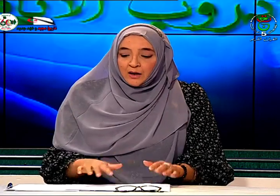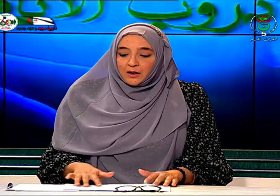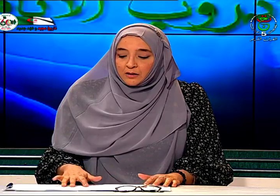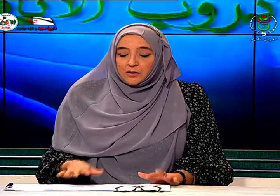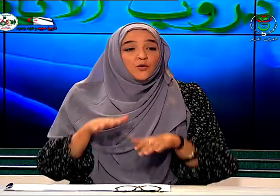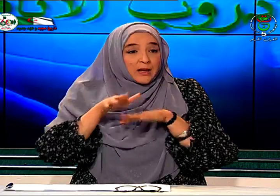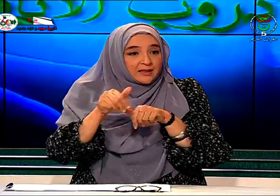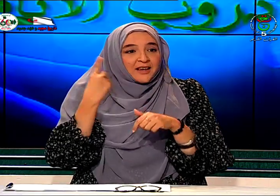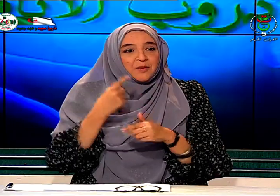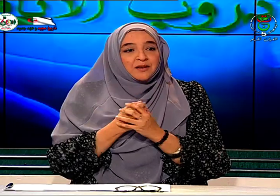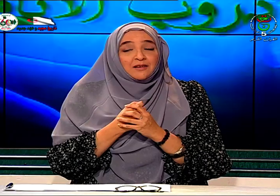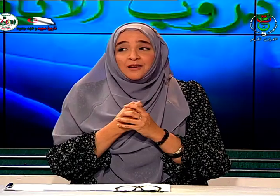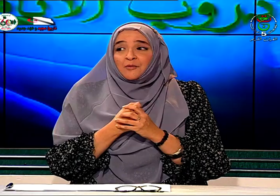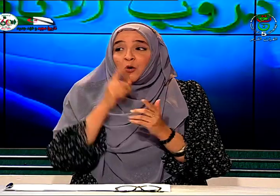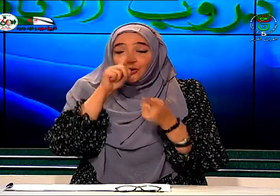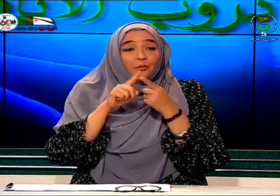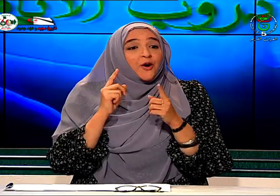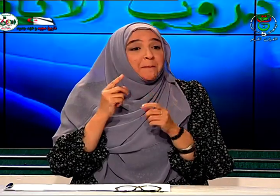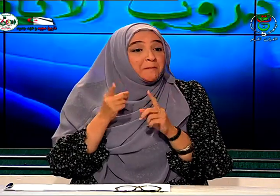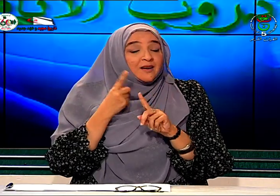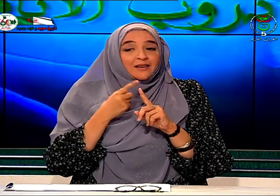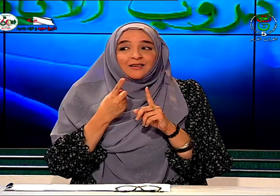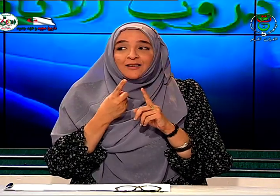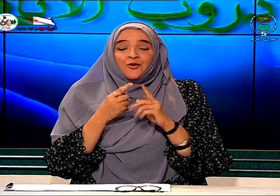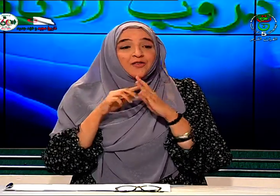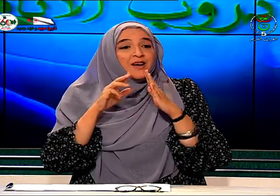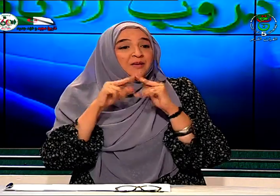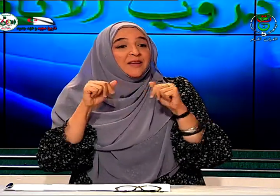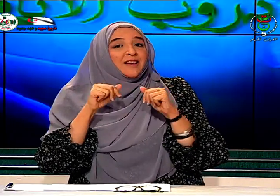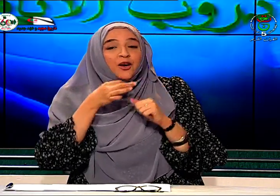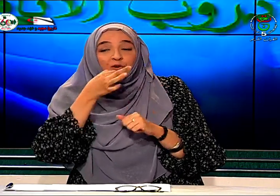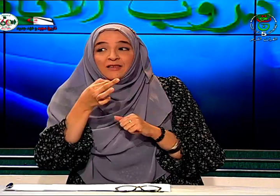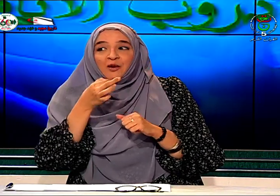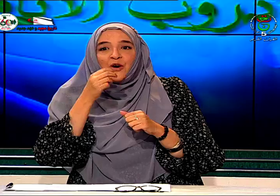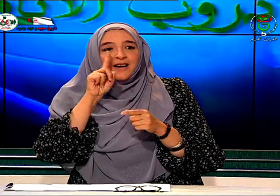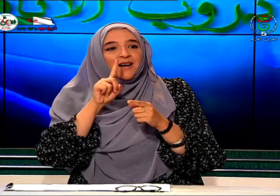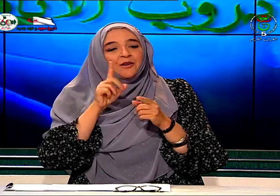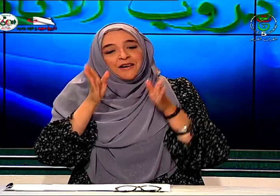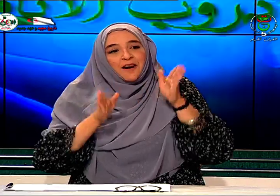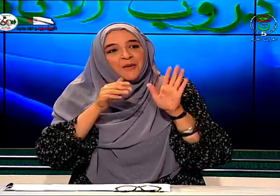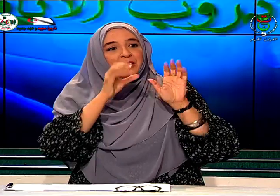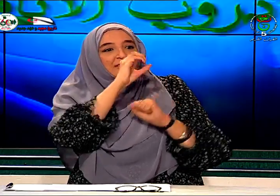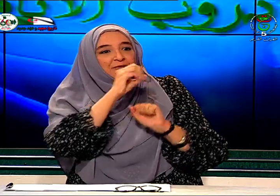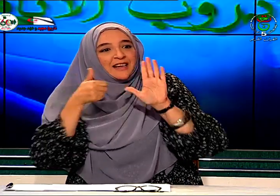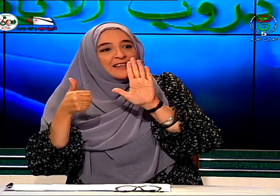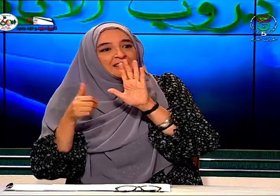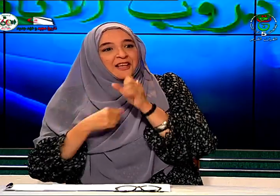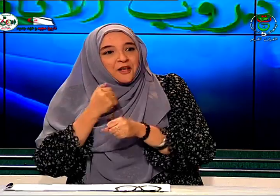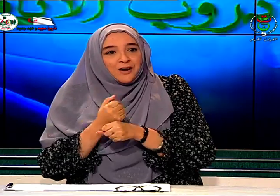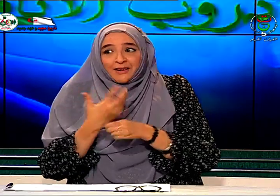نواصل دائما الموضوع مهم كنا من البداية كنا تكلموا على الفترة ما بين صفر إلى ست سنوات لكن